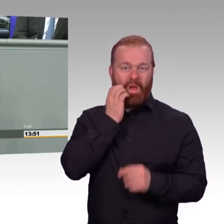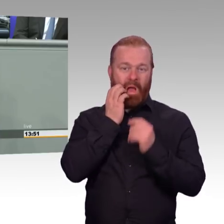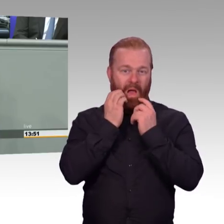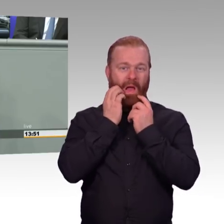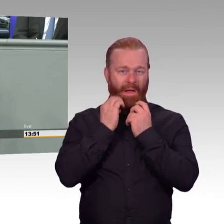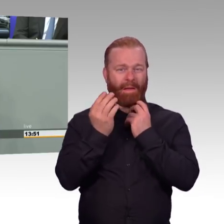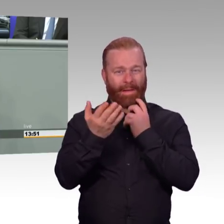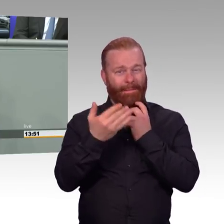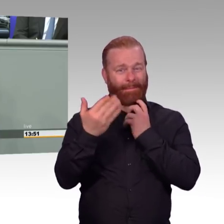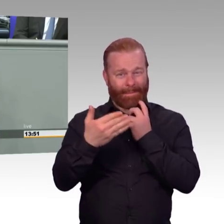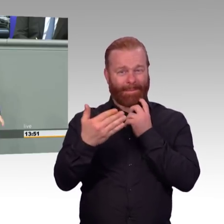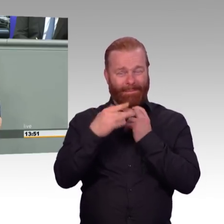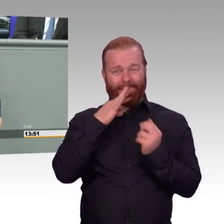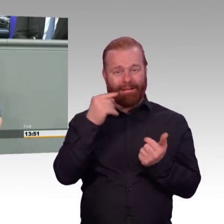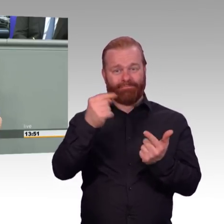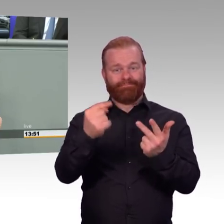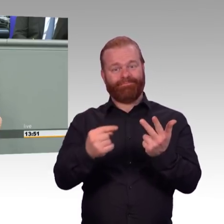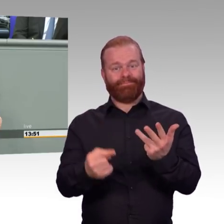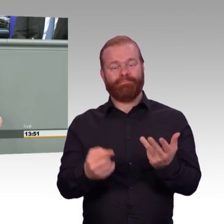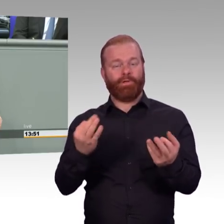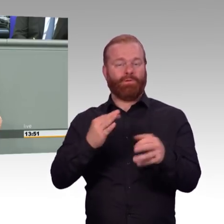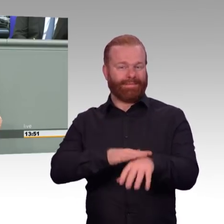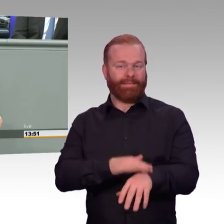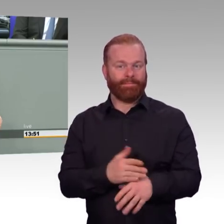Aber wir haben eben hier auch ordnungspolitisch einen anderen Wertekompass.